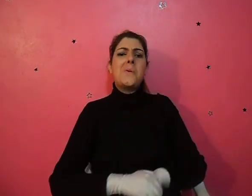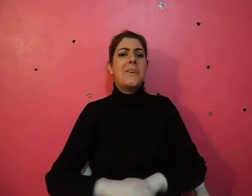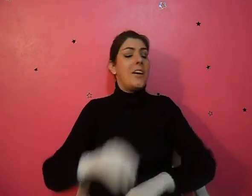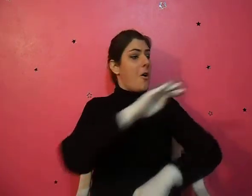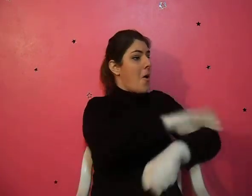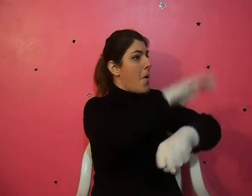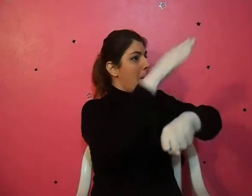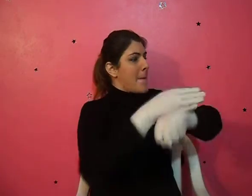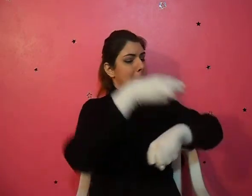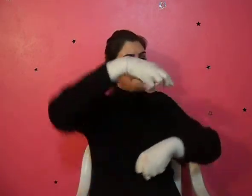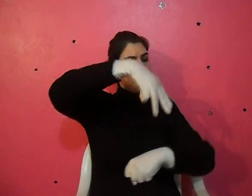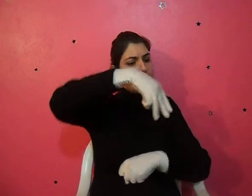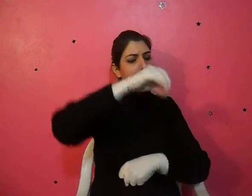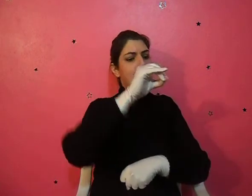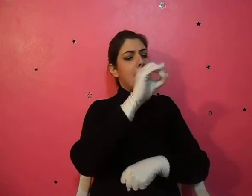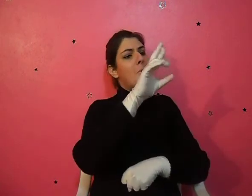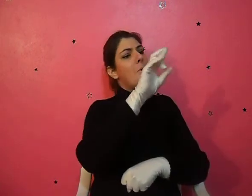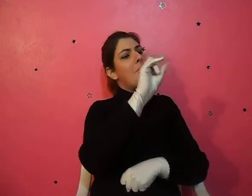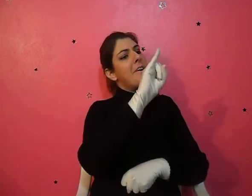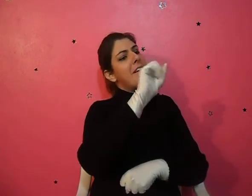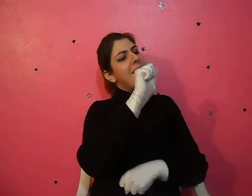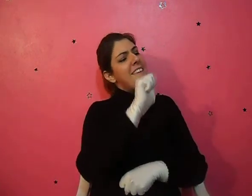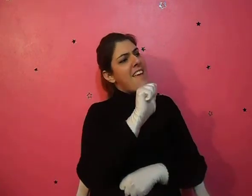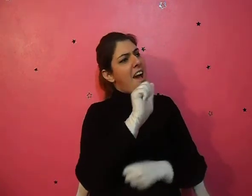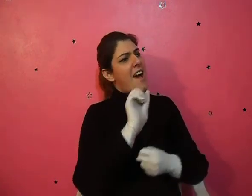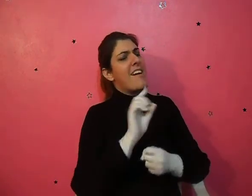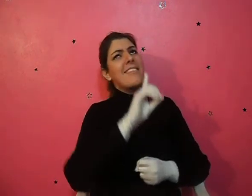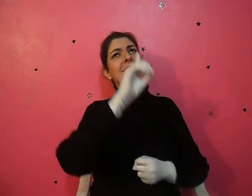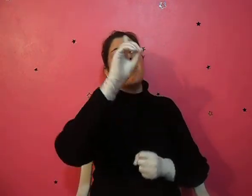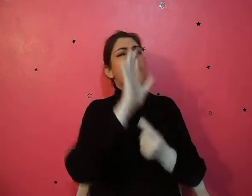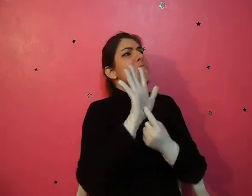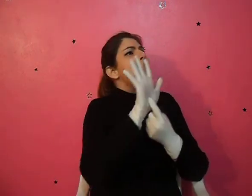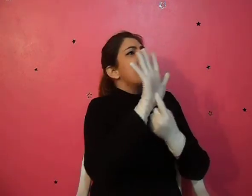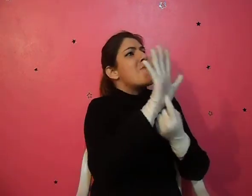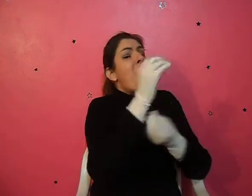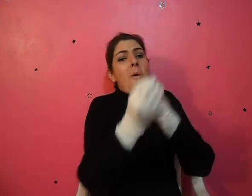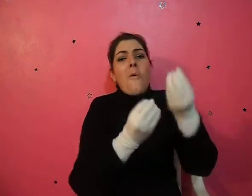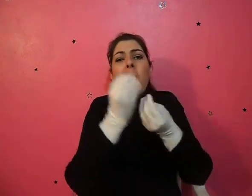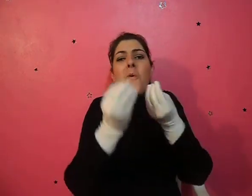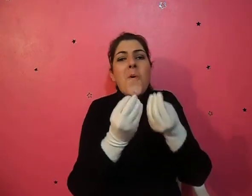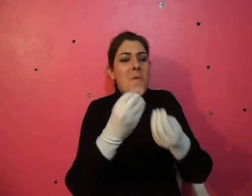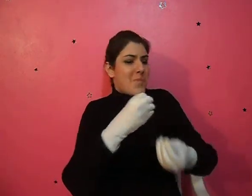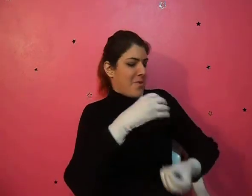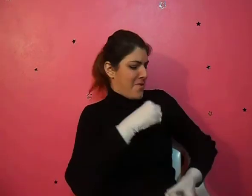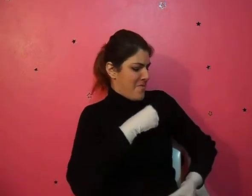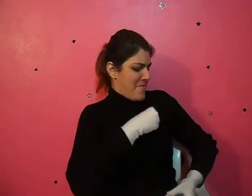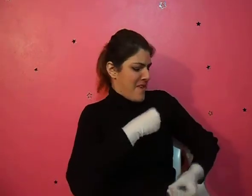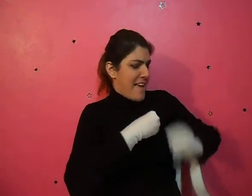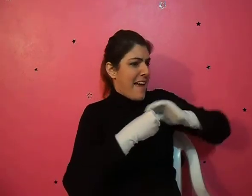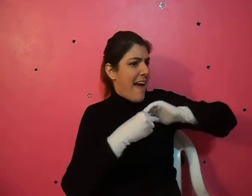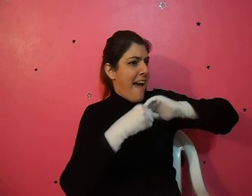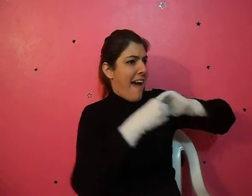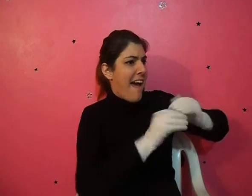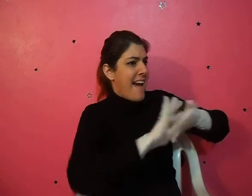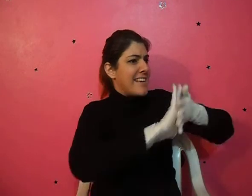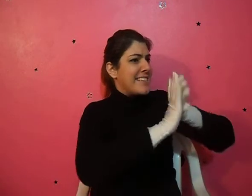Amor e óbvio revelou o que faria um pecador,